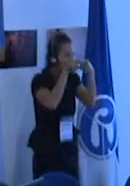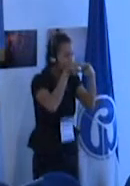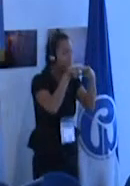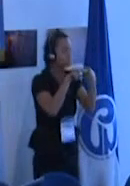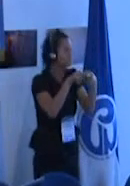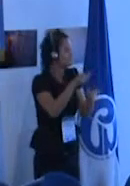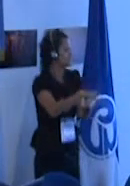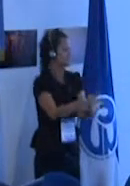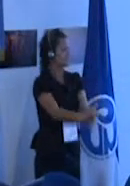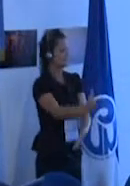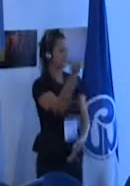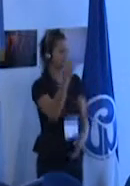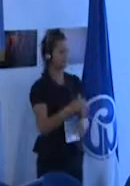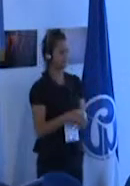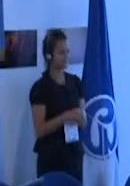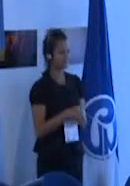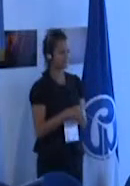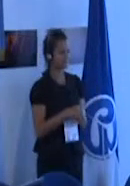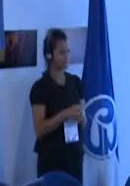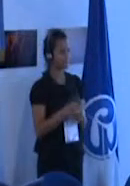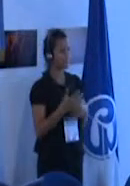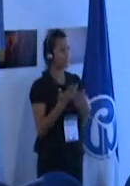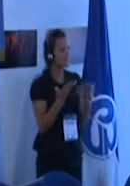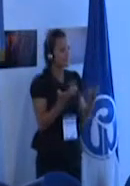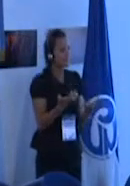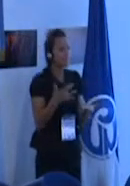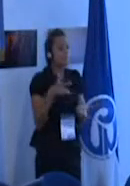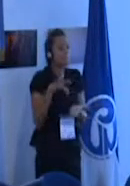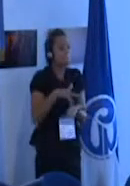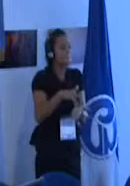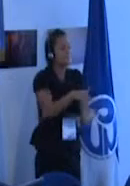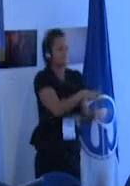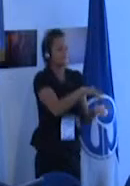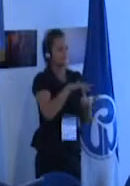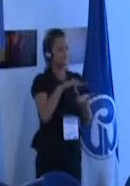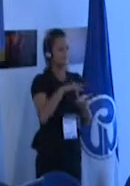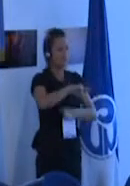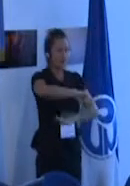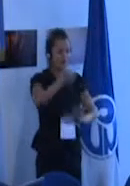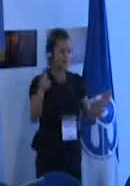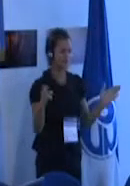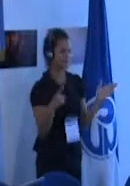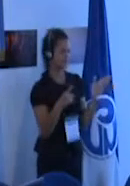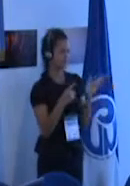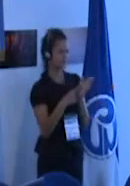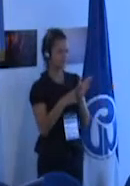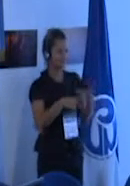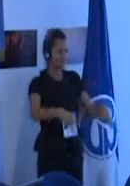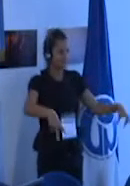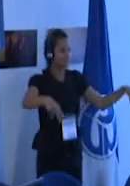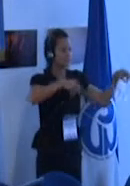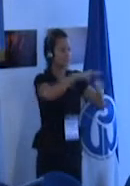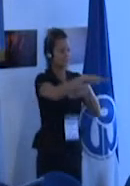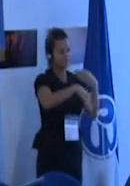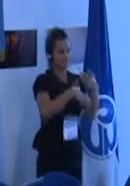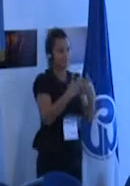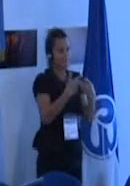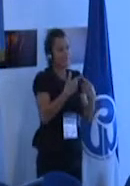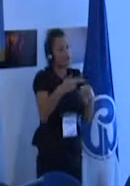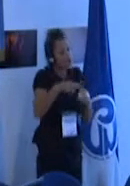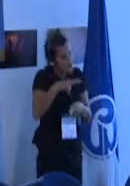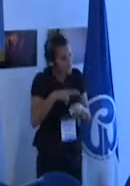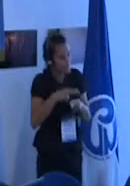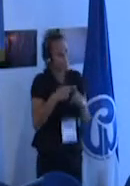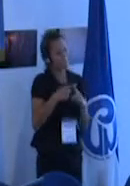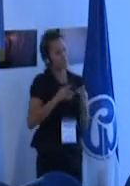puede ser el mismo queremos una participación plena y completa a la sociedad normal y adaptada